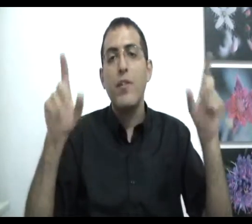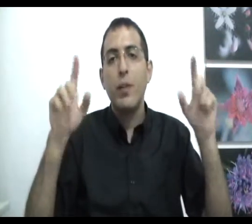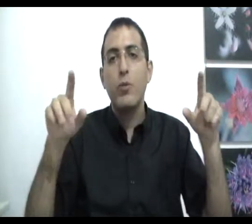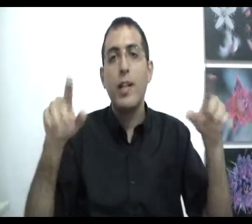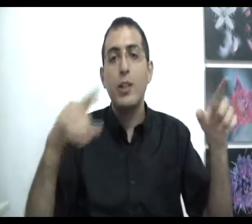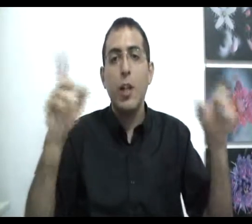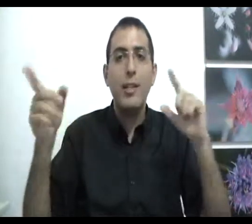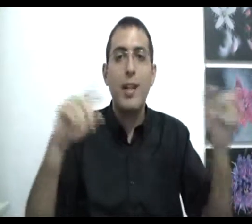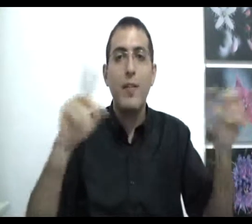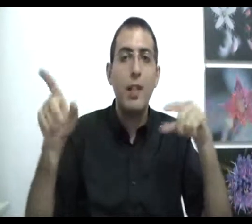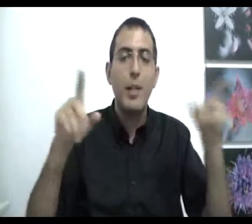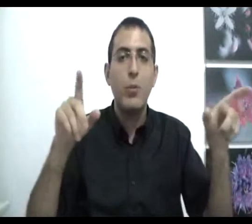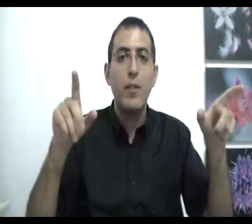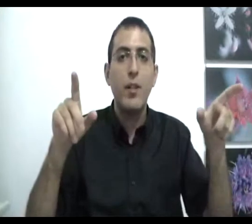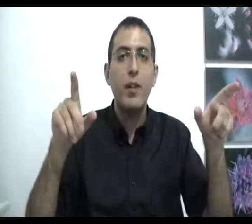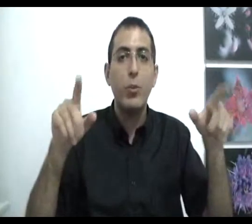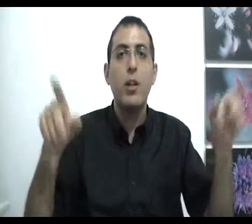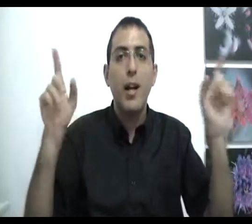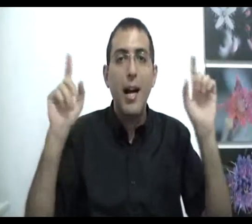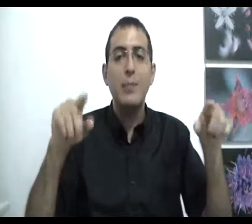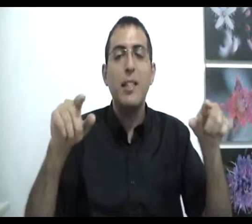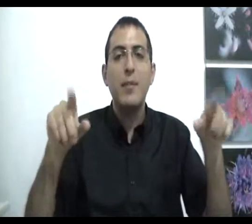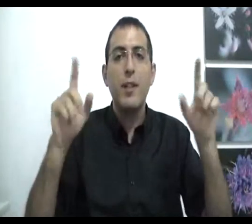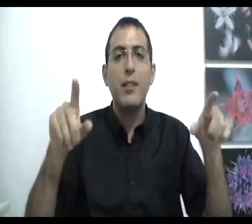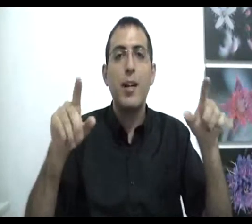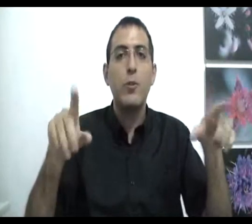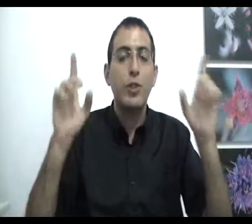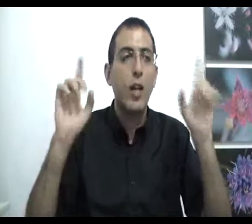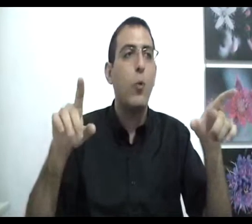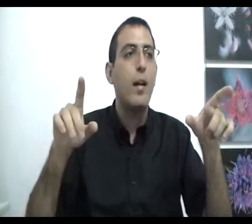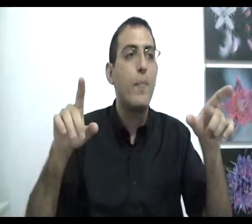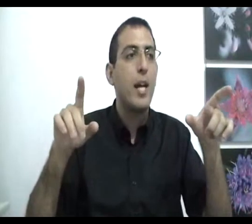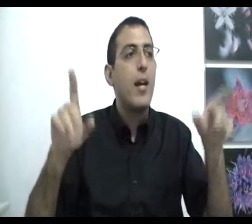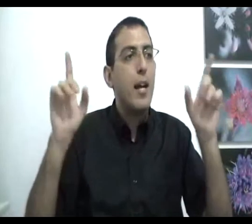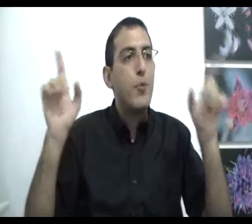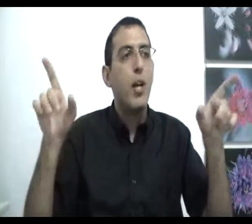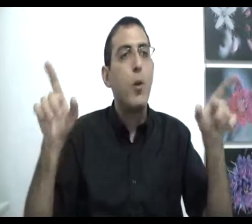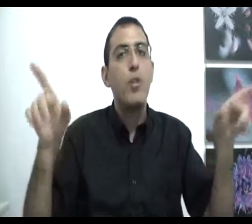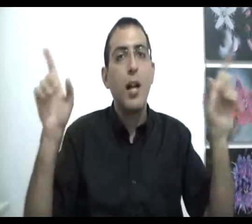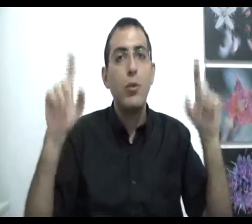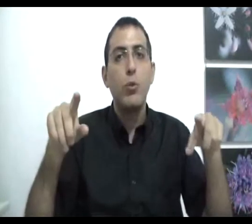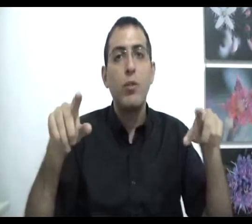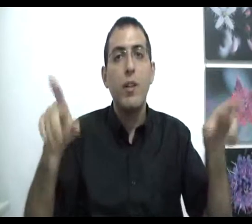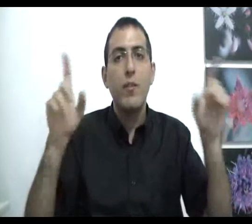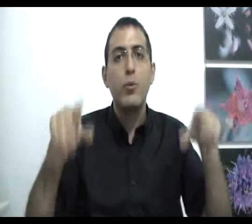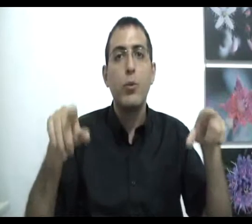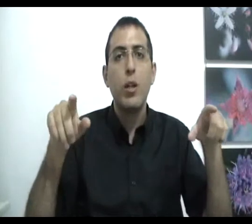נפרדות. וכאשר לא יצטרך ההבדל בין אחדות לבין נפרדות, אז בעצם הבנת את האחדות. ושיהיה לכולם המשך יום של אחדות ונפרדות